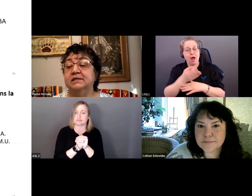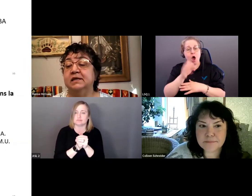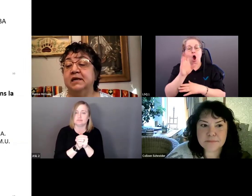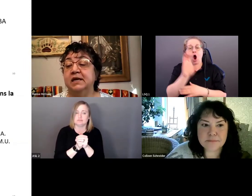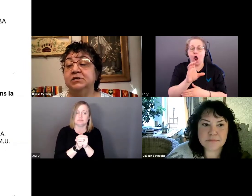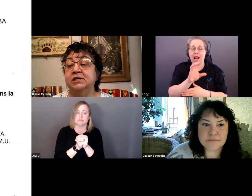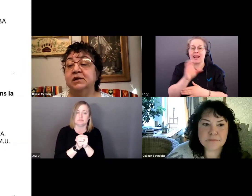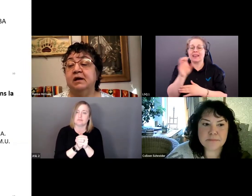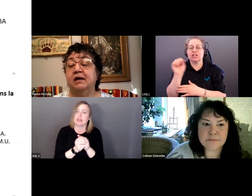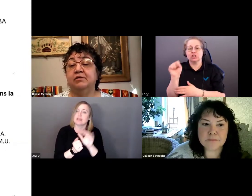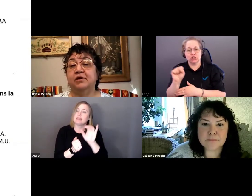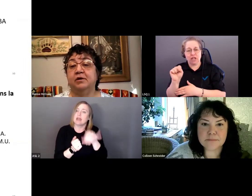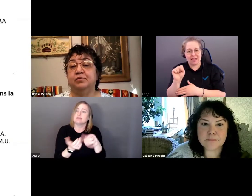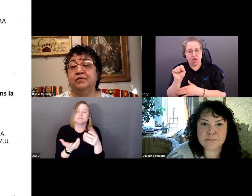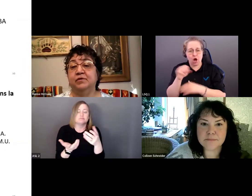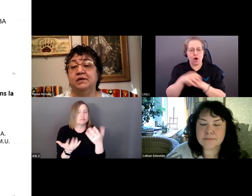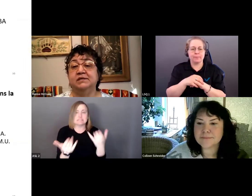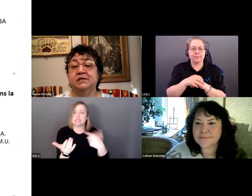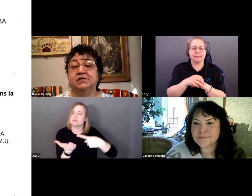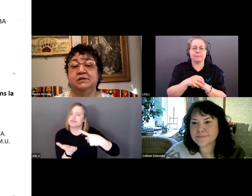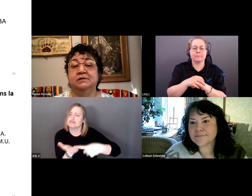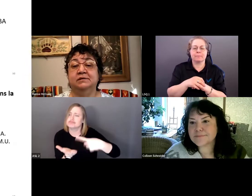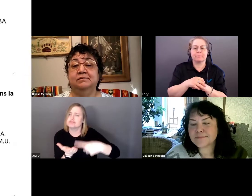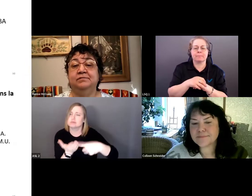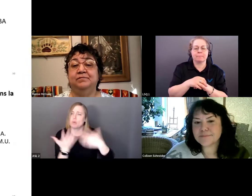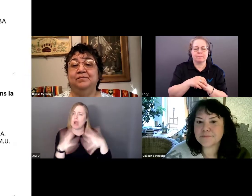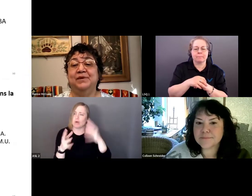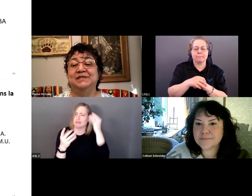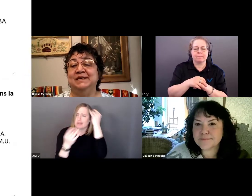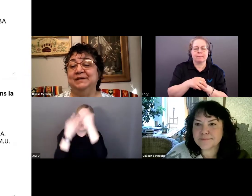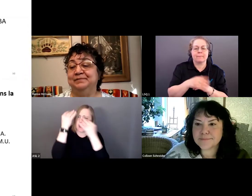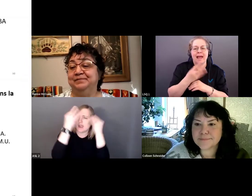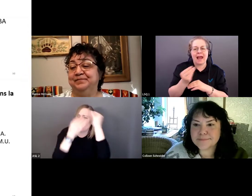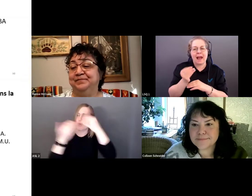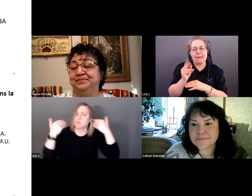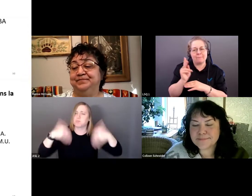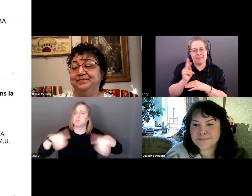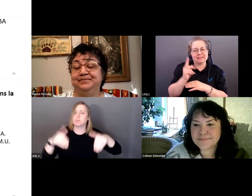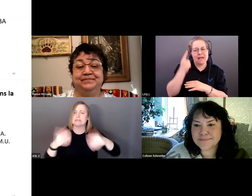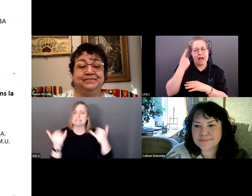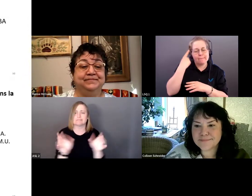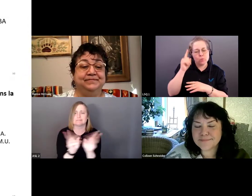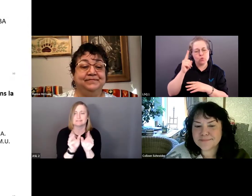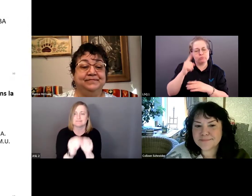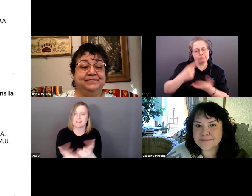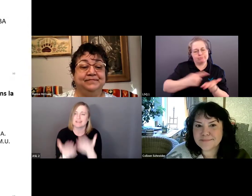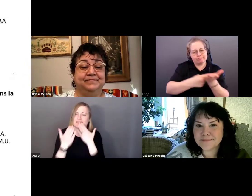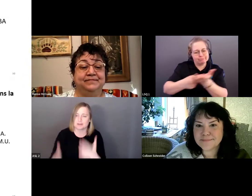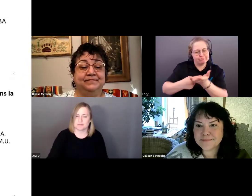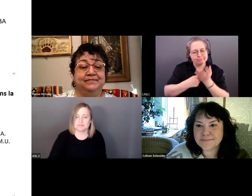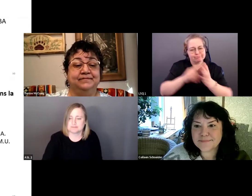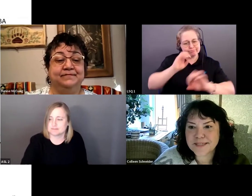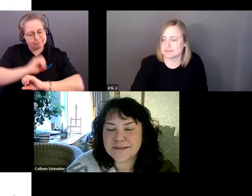pour cette séance éclairante. Merci.